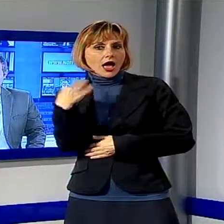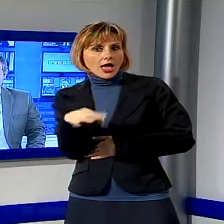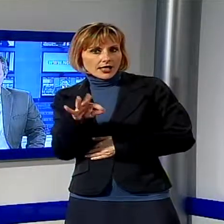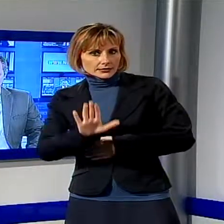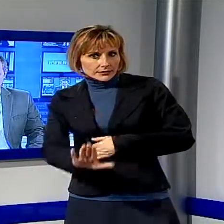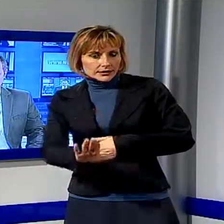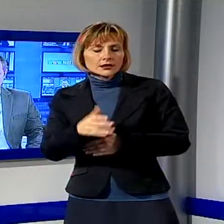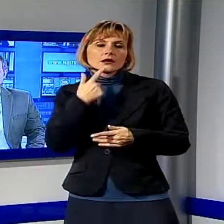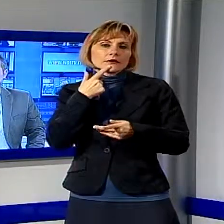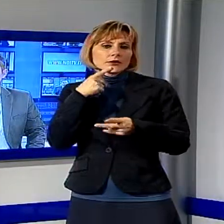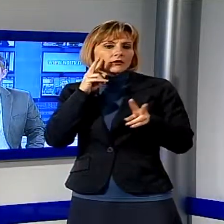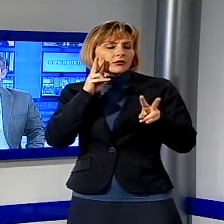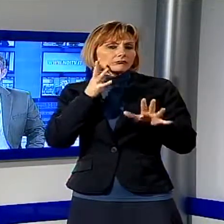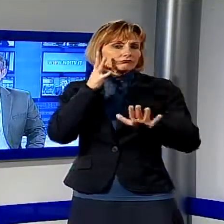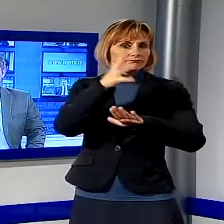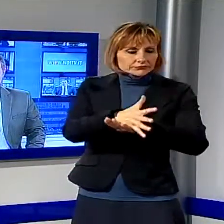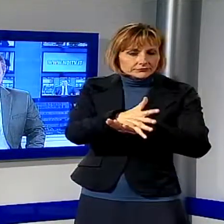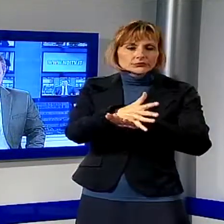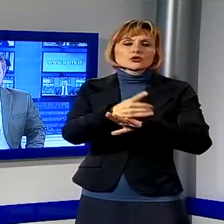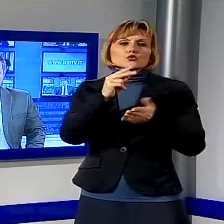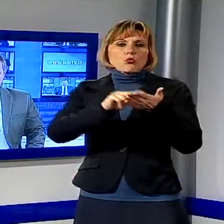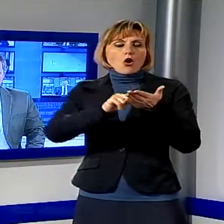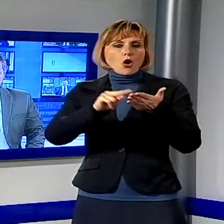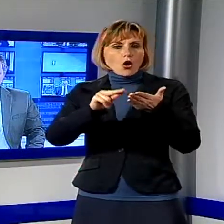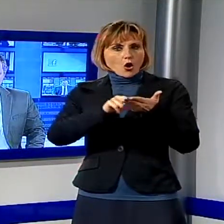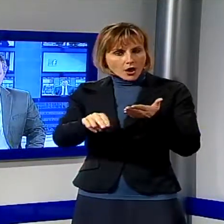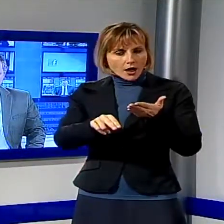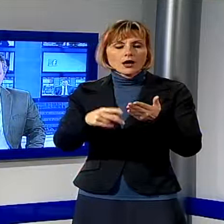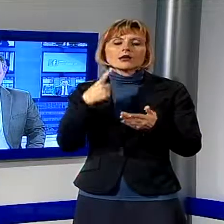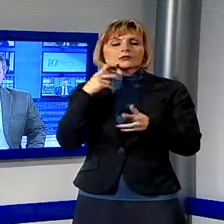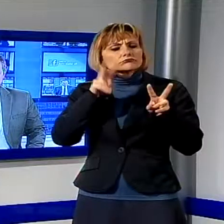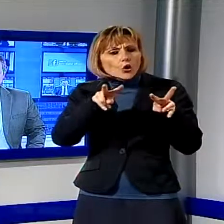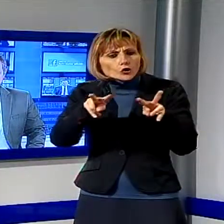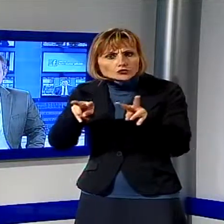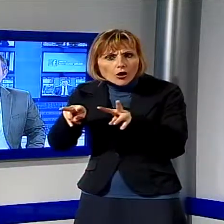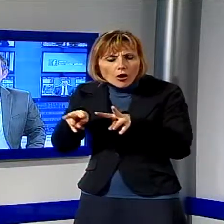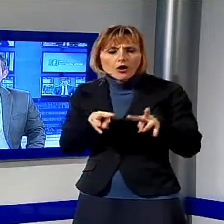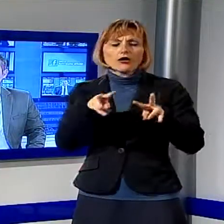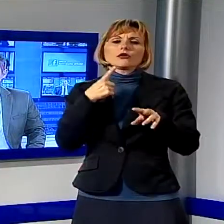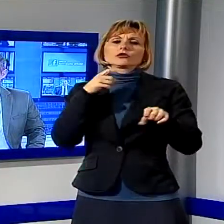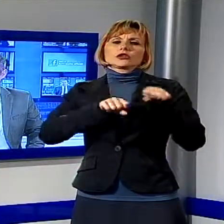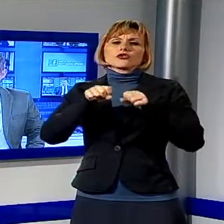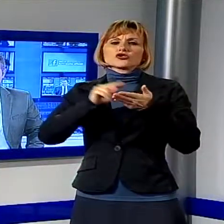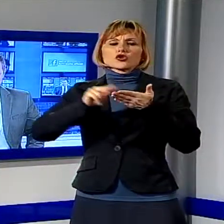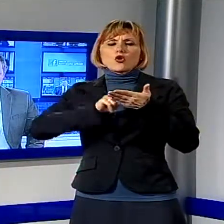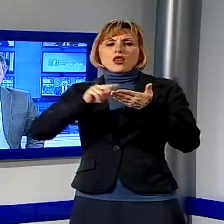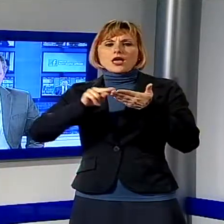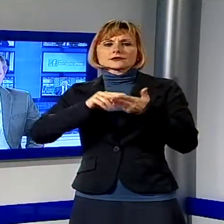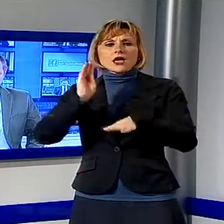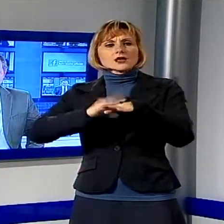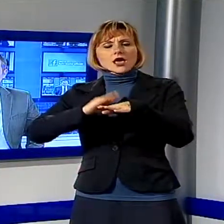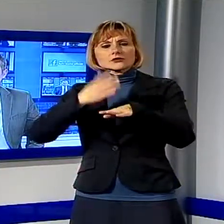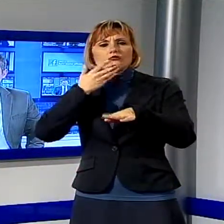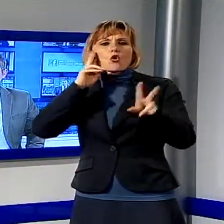I controlli erano stati richiesti dalla dirigente scolastica Donatella Buonriposi. Dapprima i cani hanno indirizzato l'attenzione dei